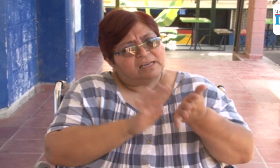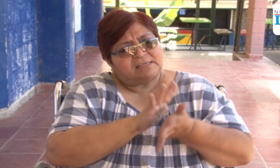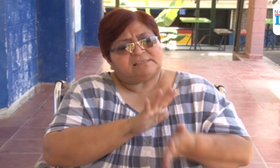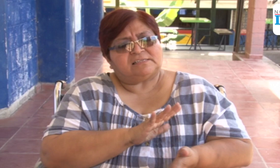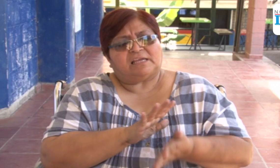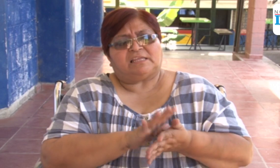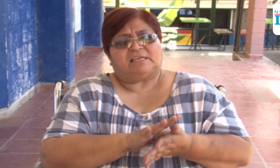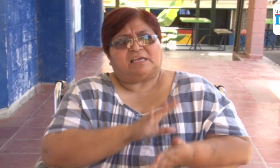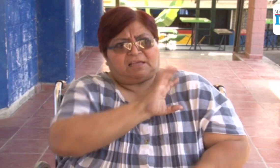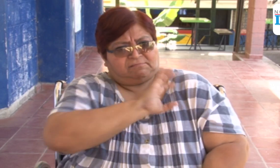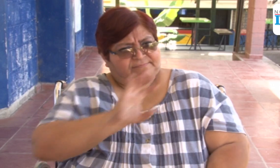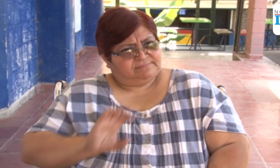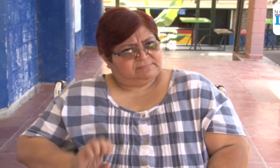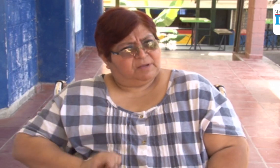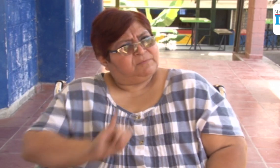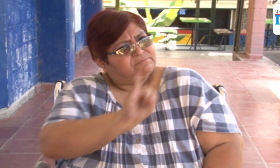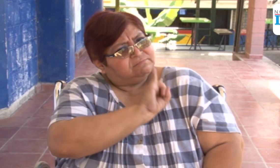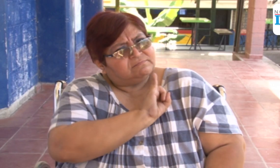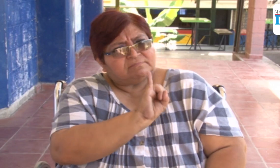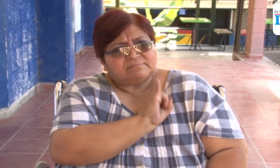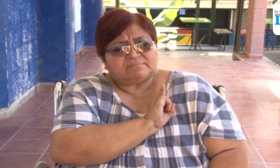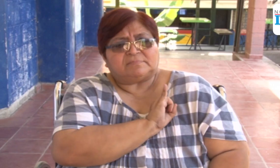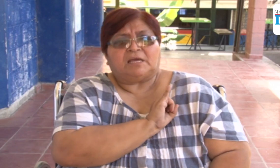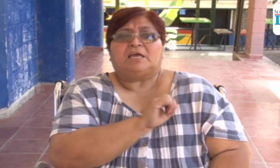comunicarse con personas de todo el mundo. would todo el